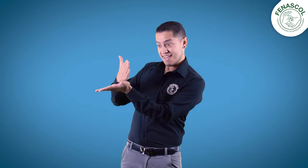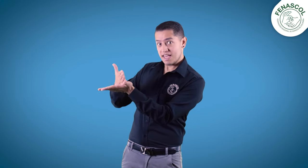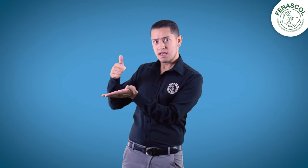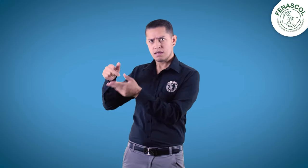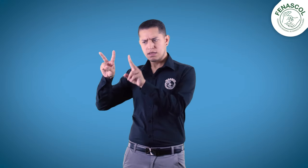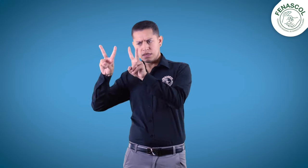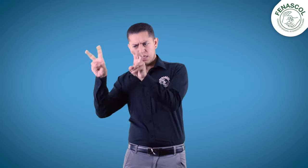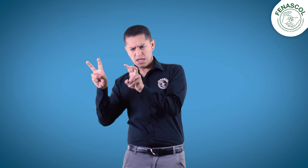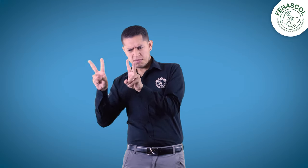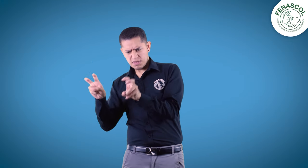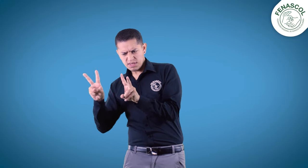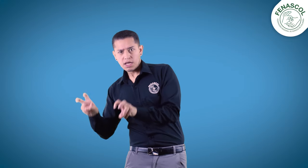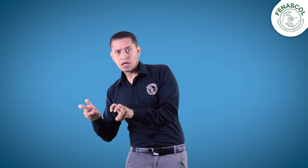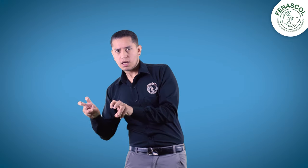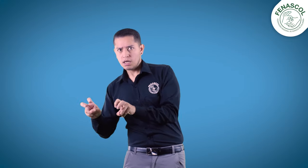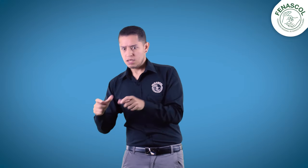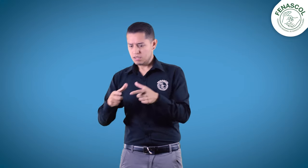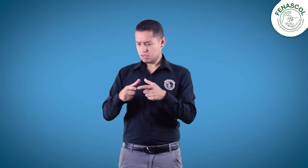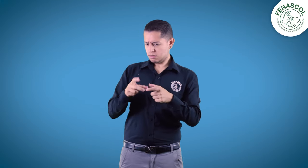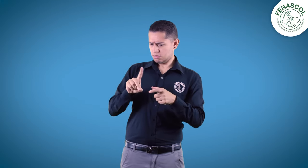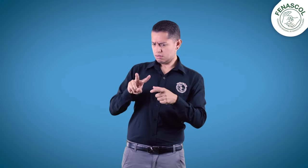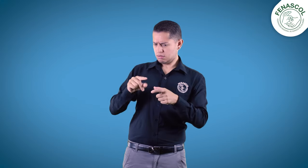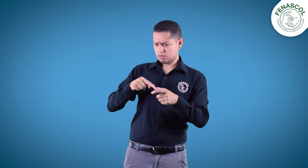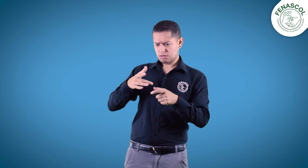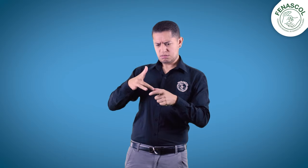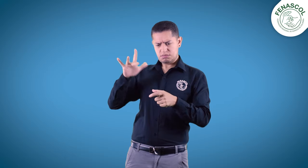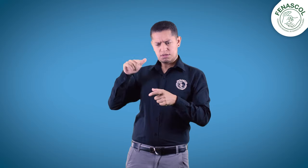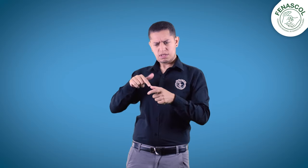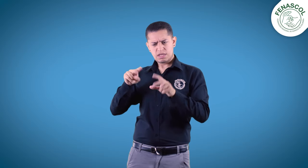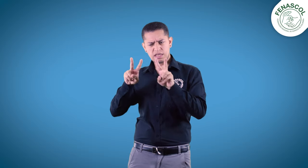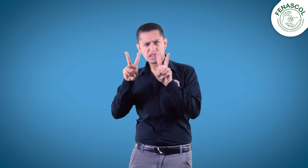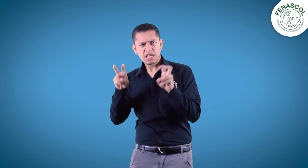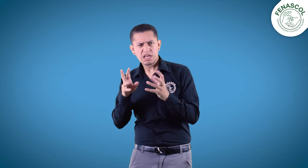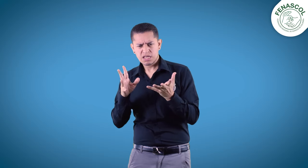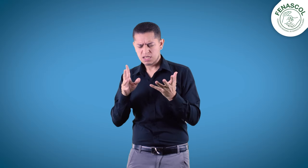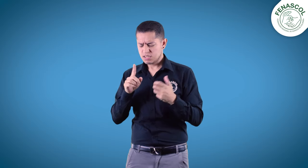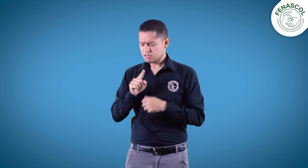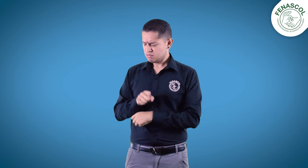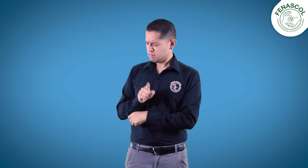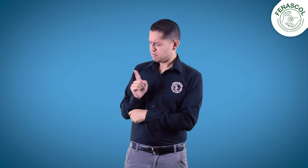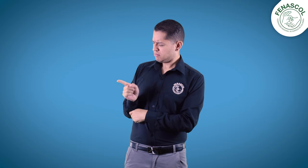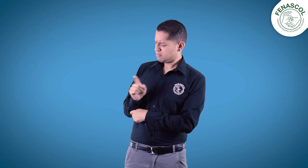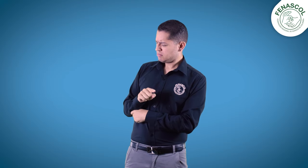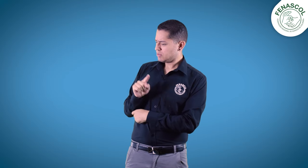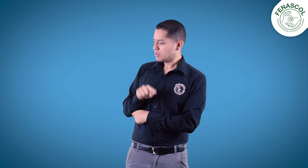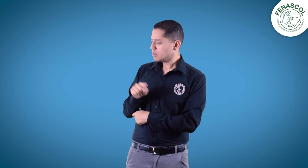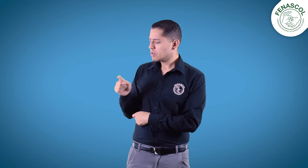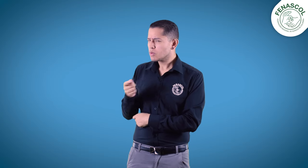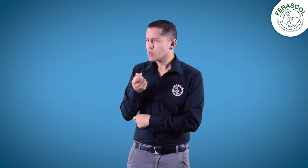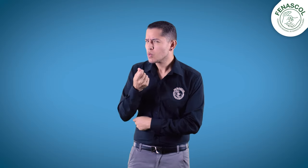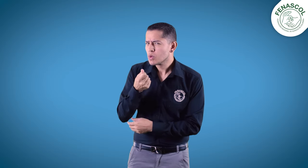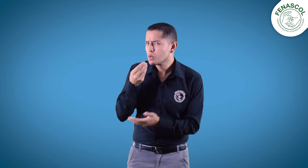Libros y DVDs con variedad temática a este valor.